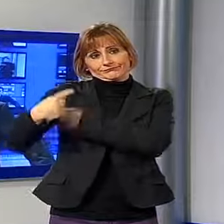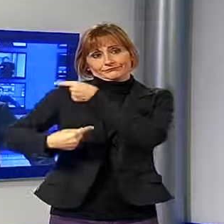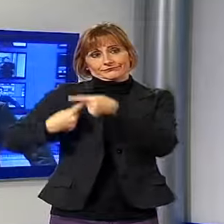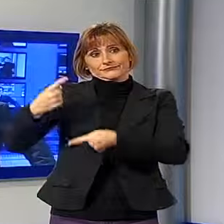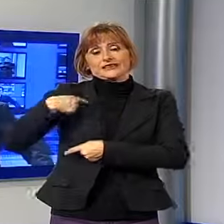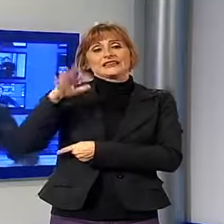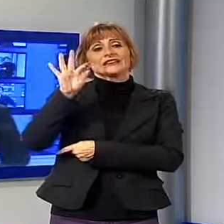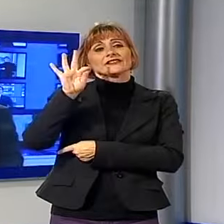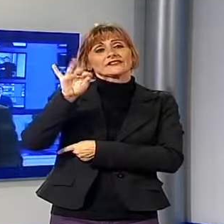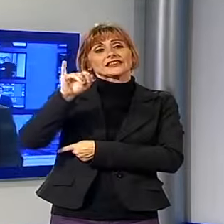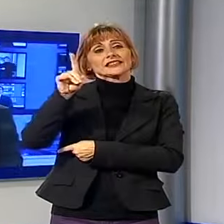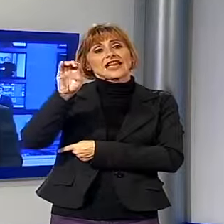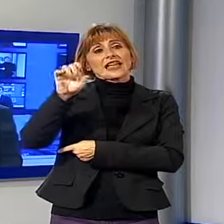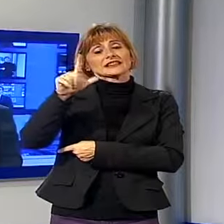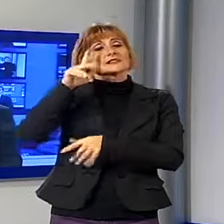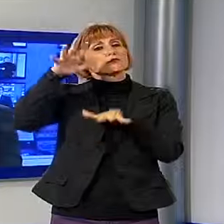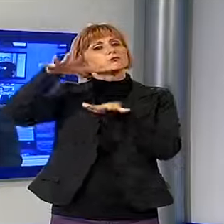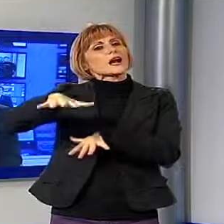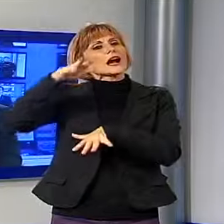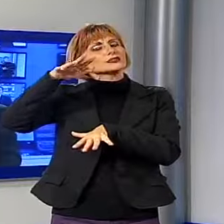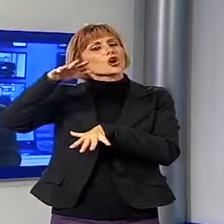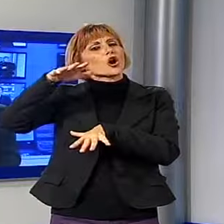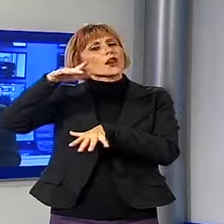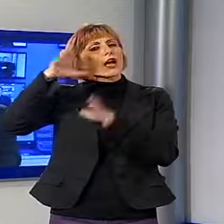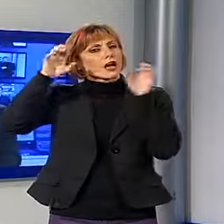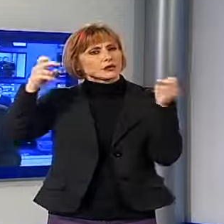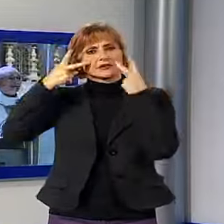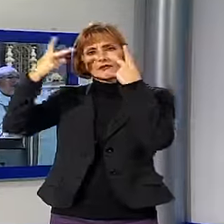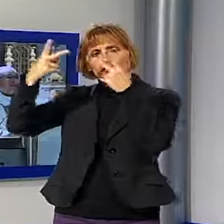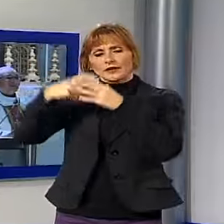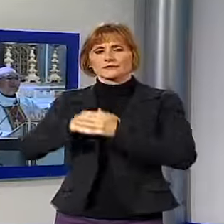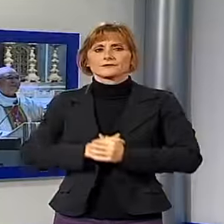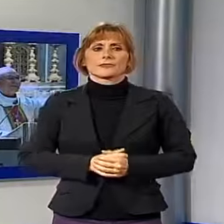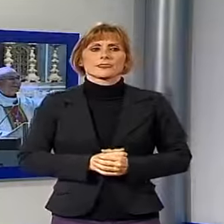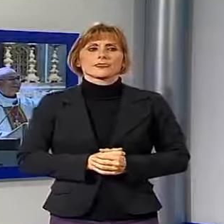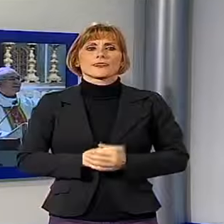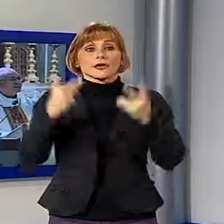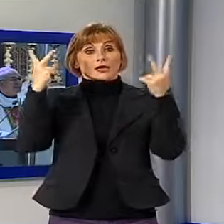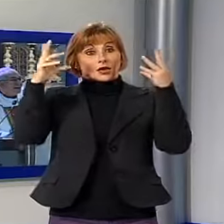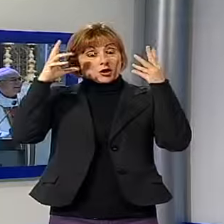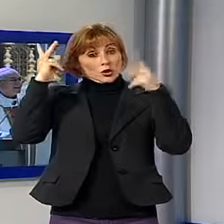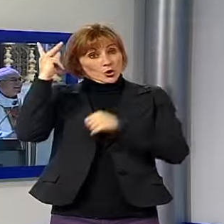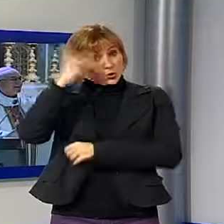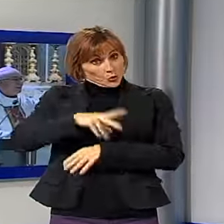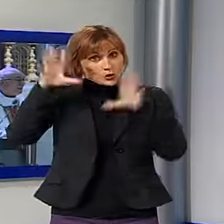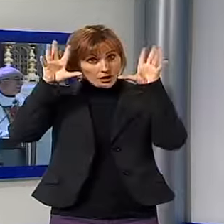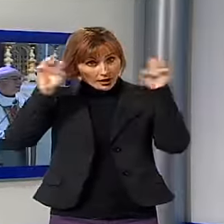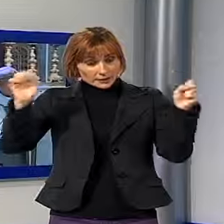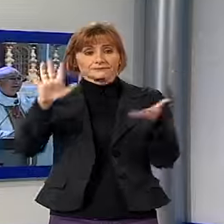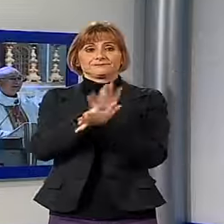Fidelis, la patrona dei carabinieri, andiamo a vedere. Anche a Lucca l'arma dei carabinieri ha celebrato con una santa